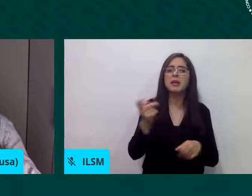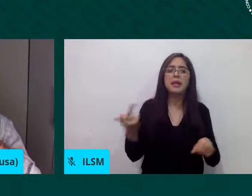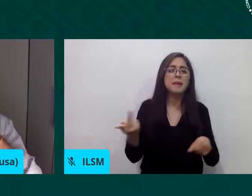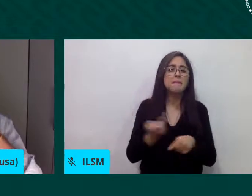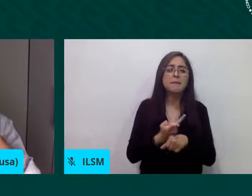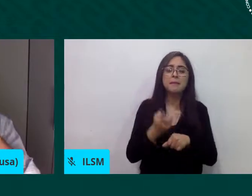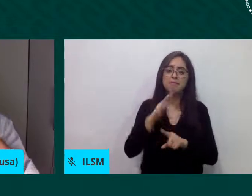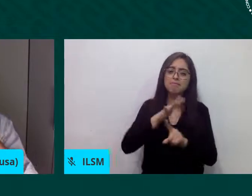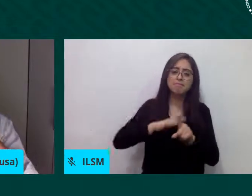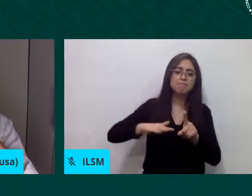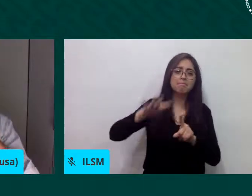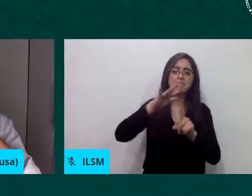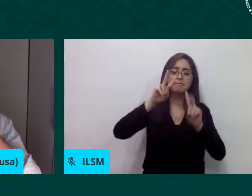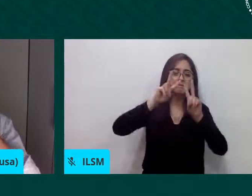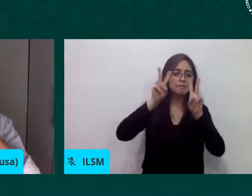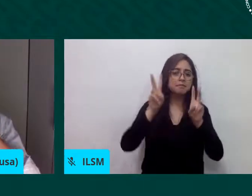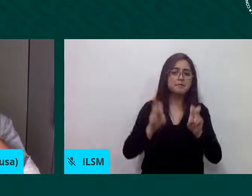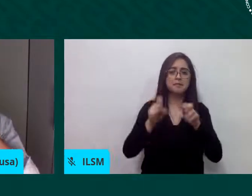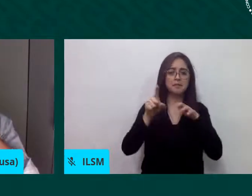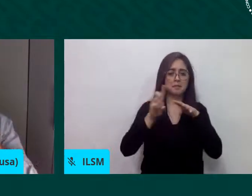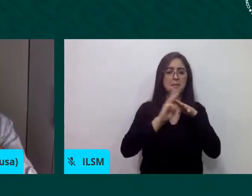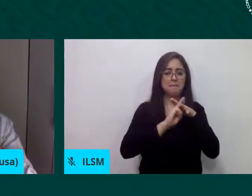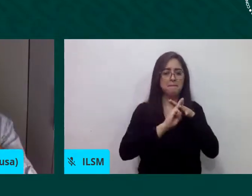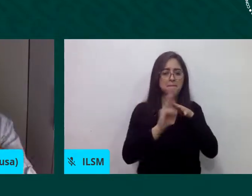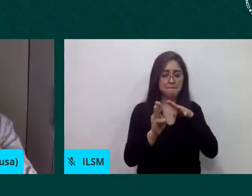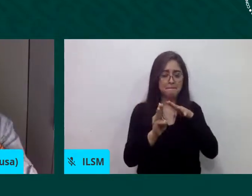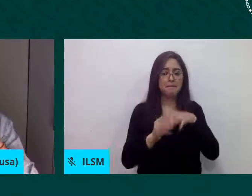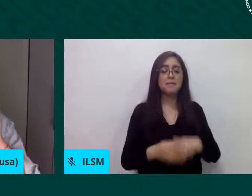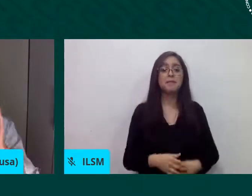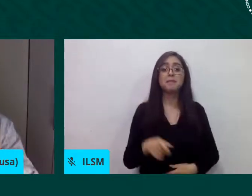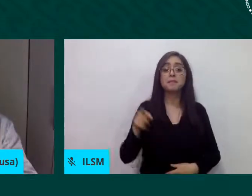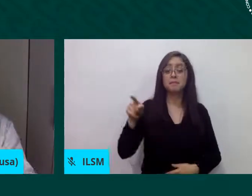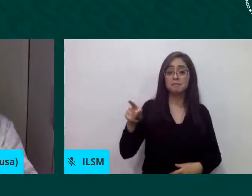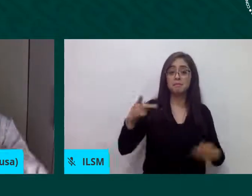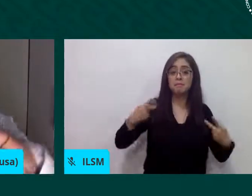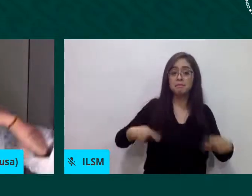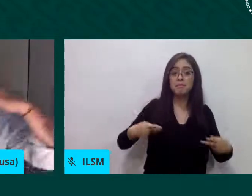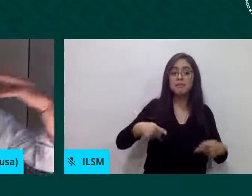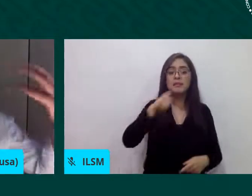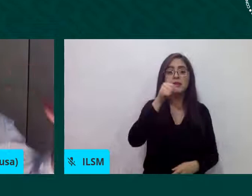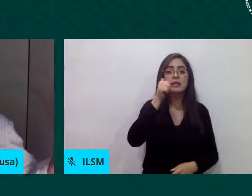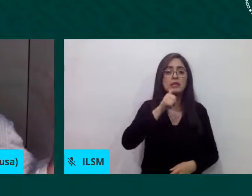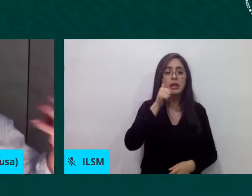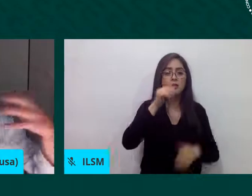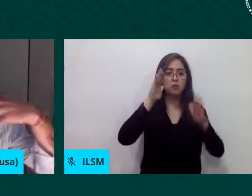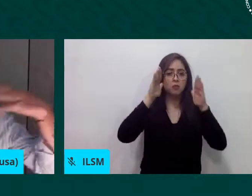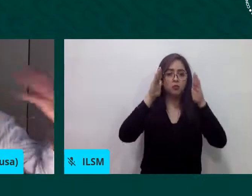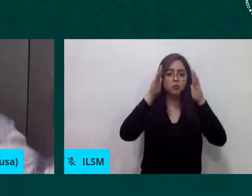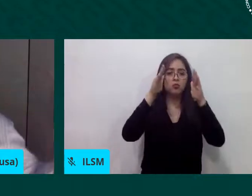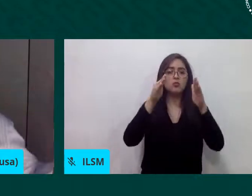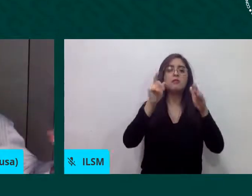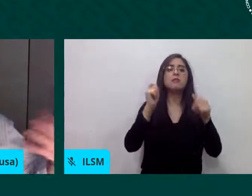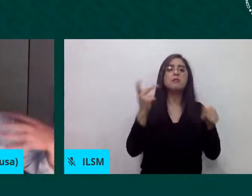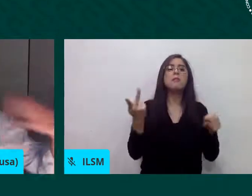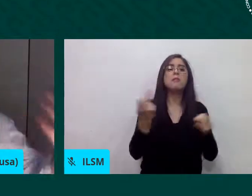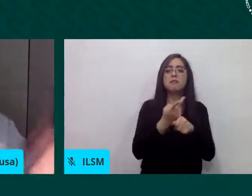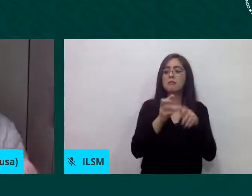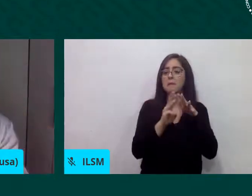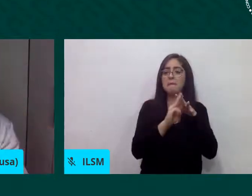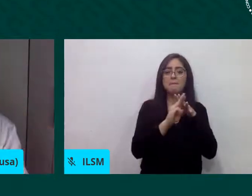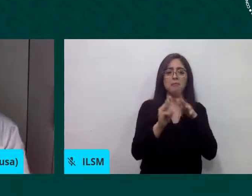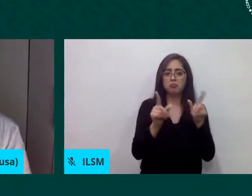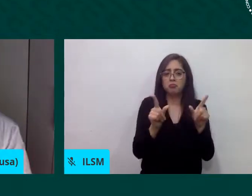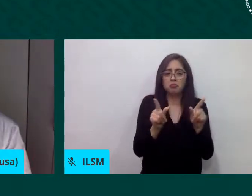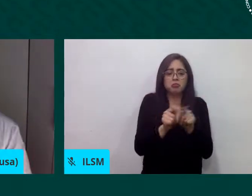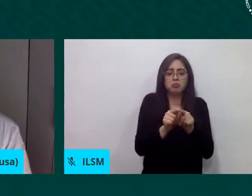veces la opinión pública mira solo una parte de la migración que es un percurso muy muy muy largo